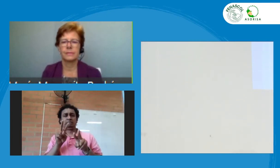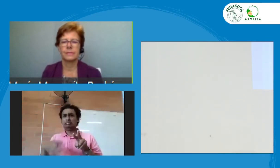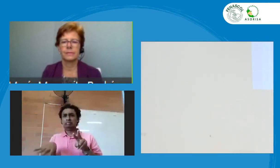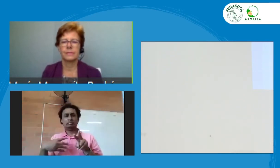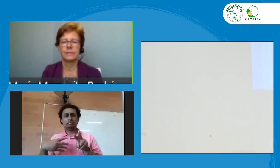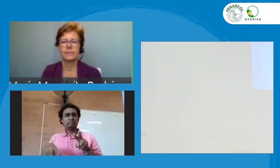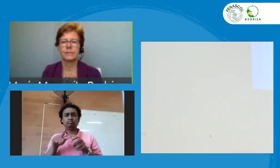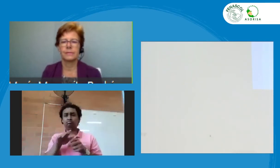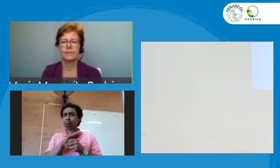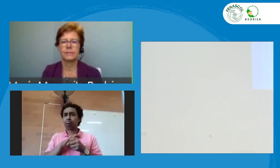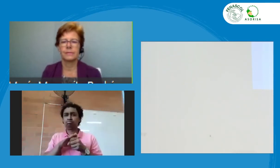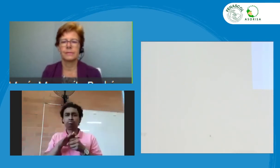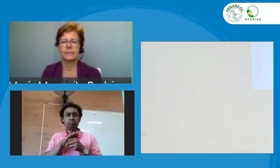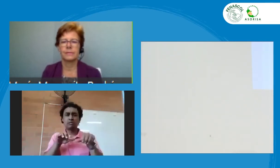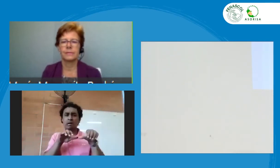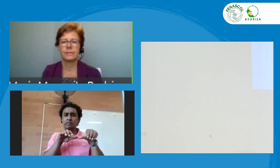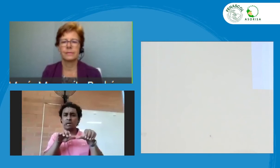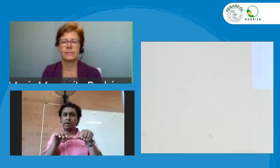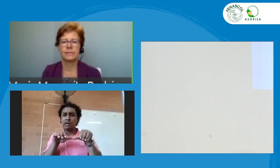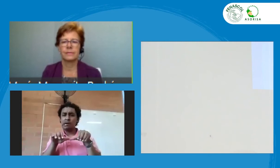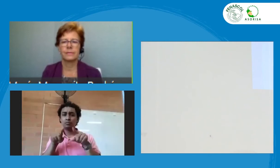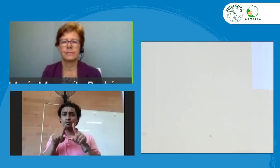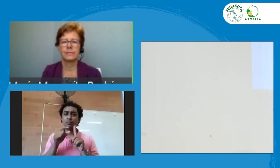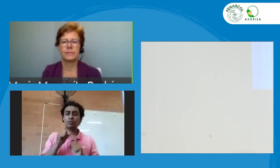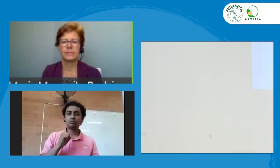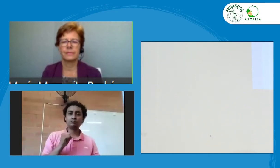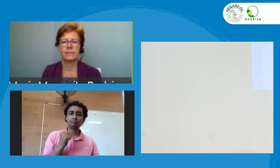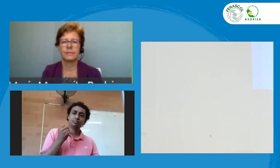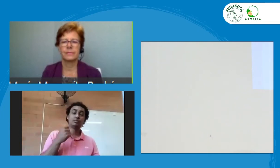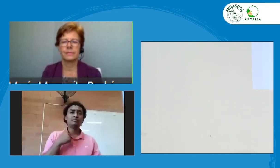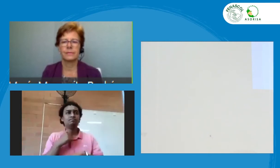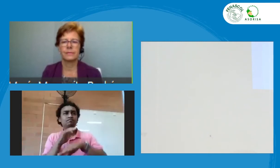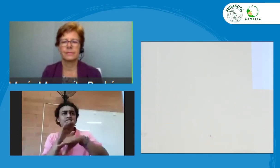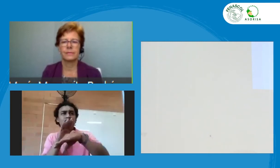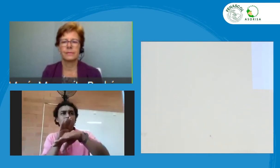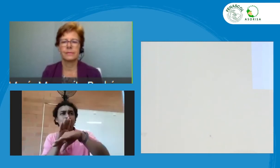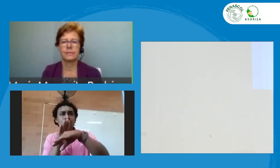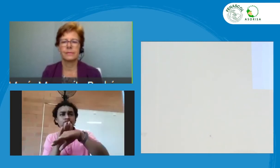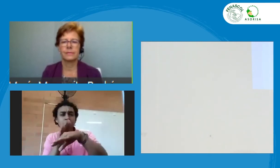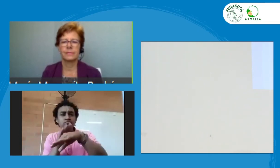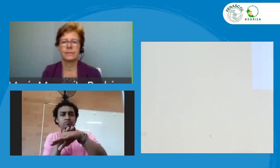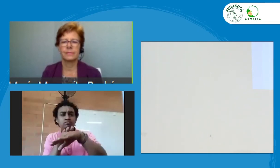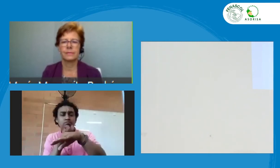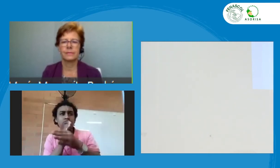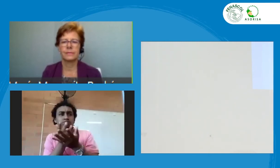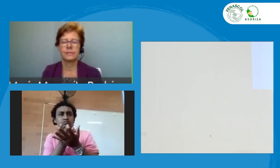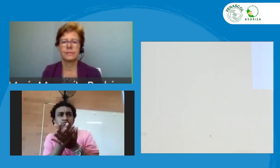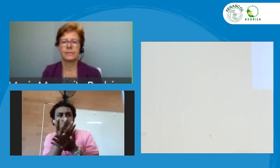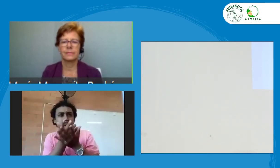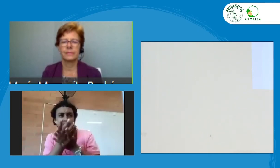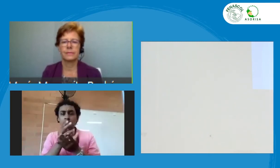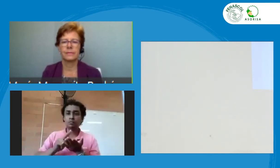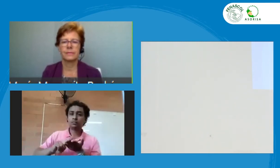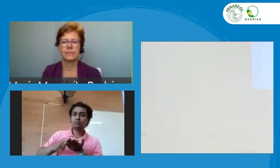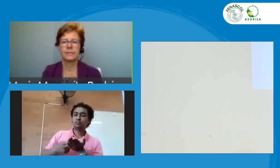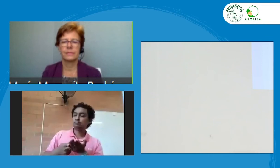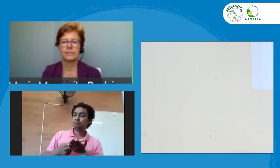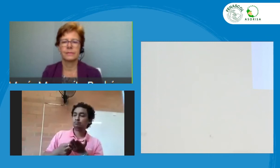contratan a los intérpretes de lengua de señas basados en esos documentos. Sin embargo, lo que nosotros vemos muchas veces es que los intérpretes no